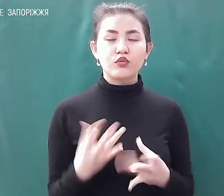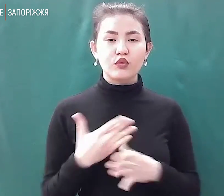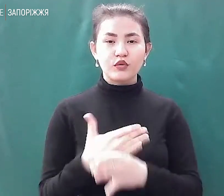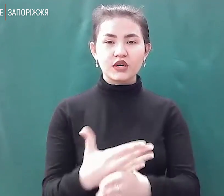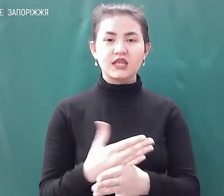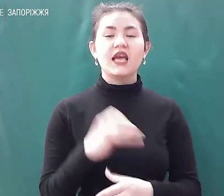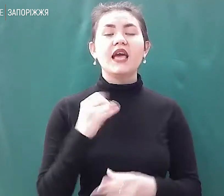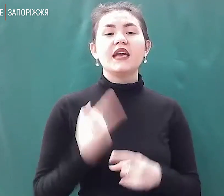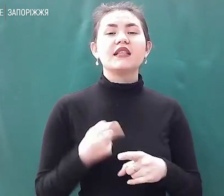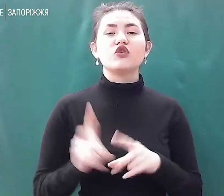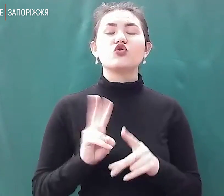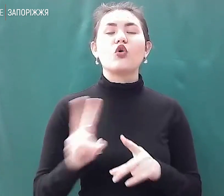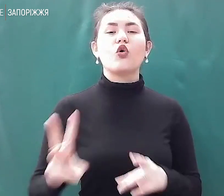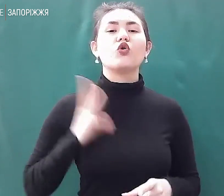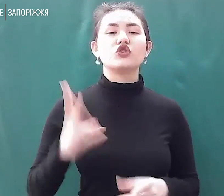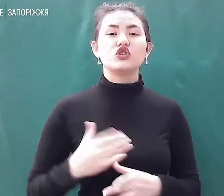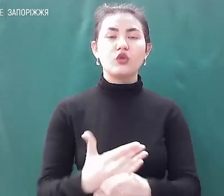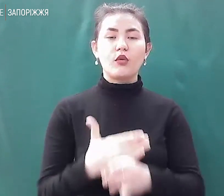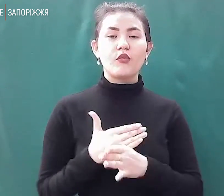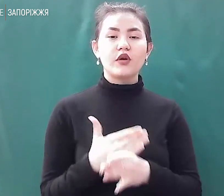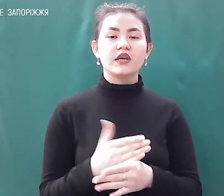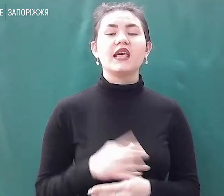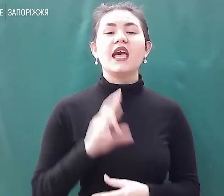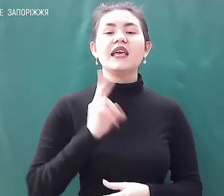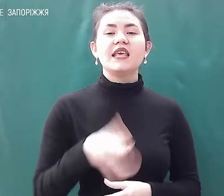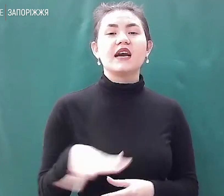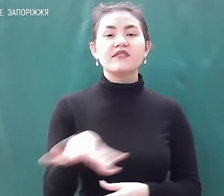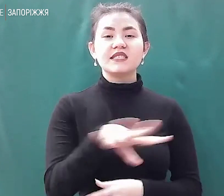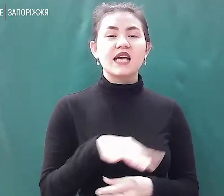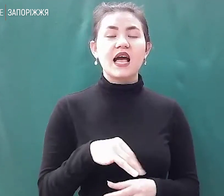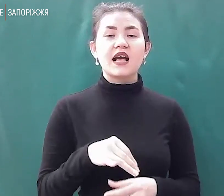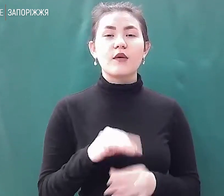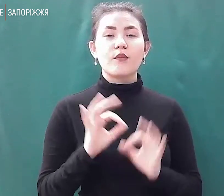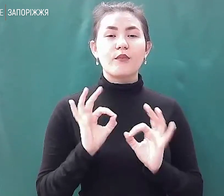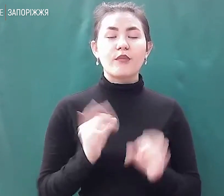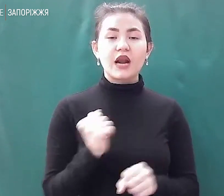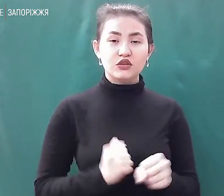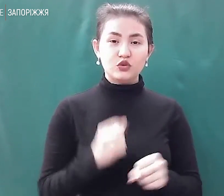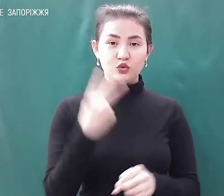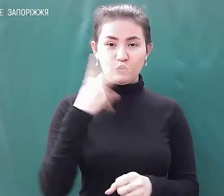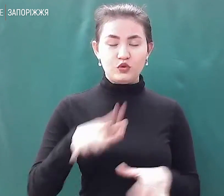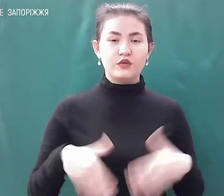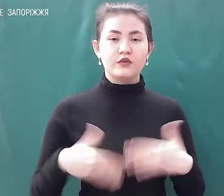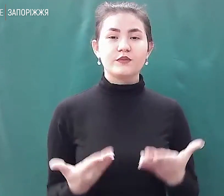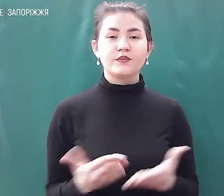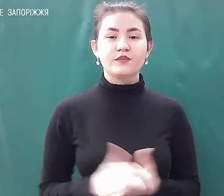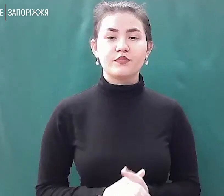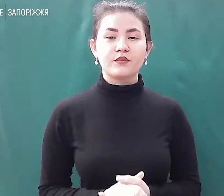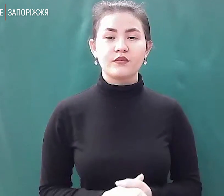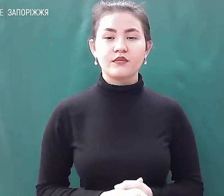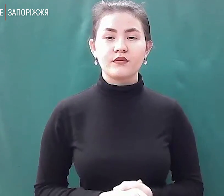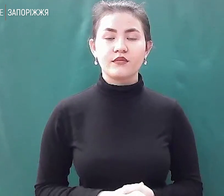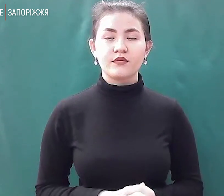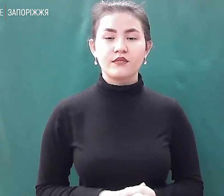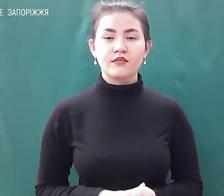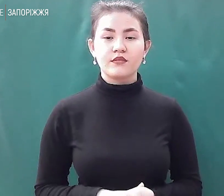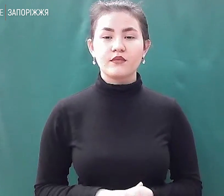хто хоче допомогти. Як все налагоджено, бачили журналісти Суспільного. Ось таку польову кухню